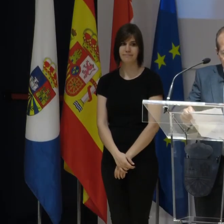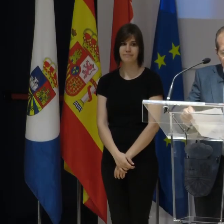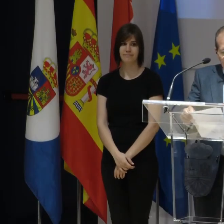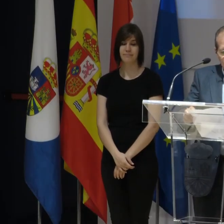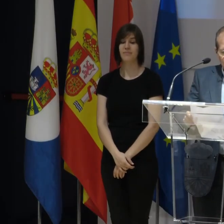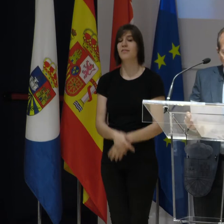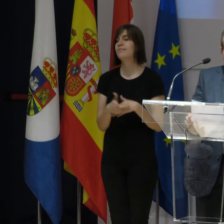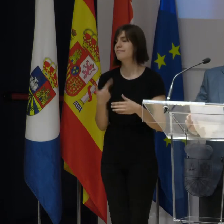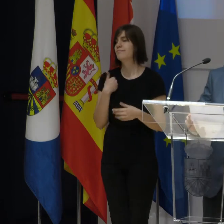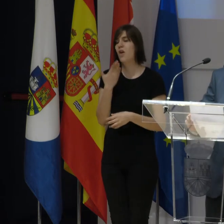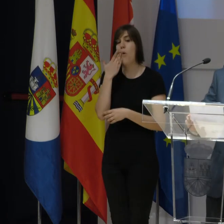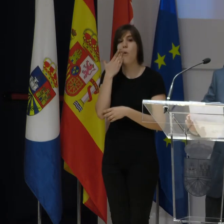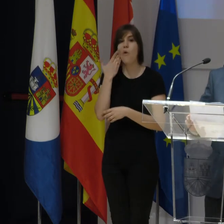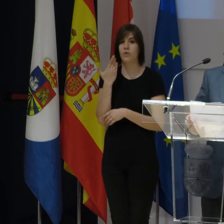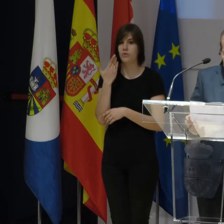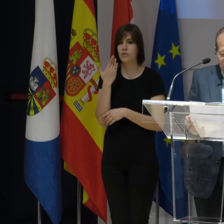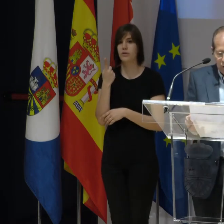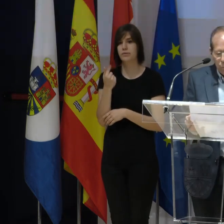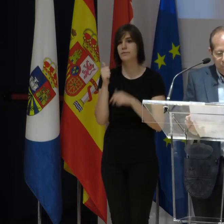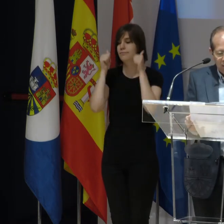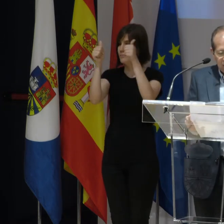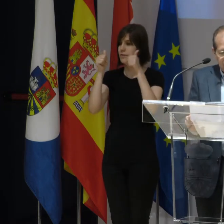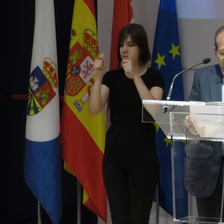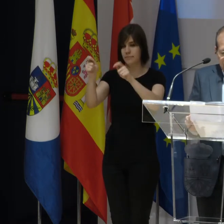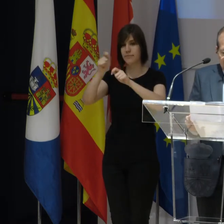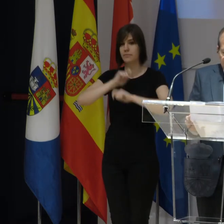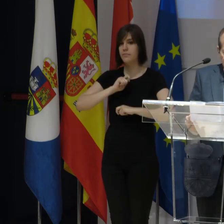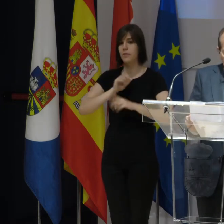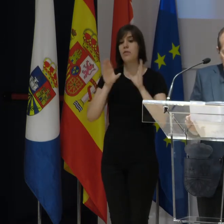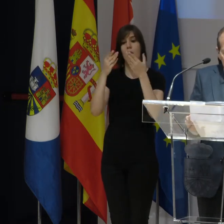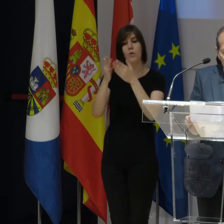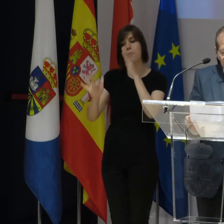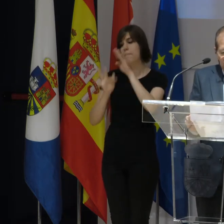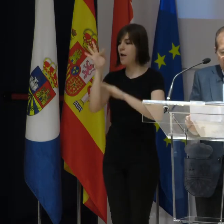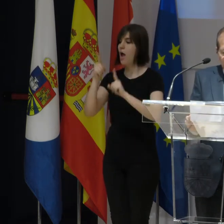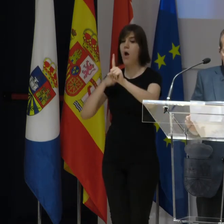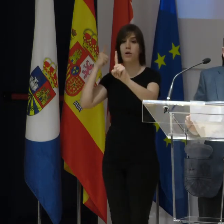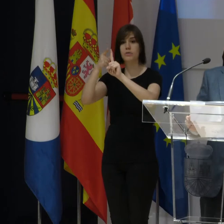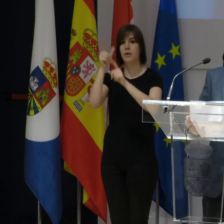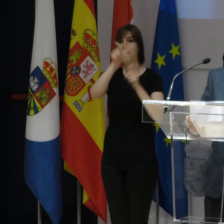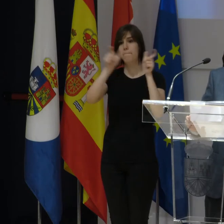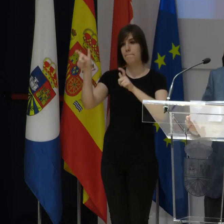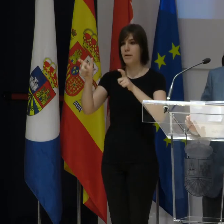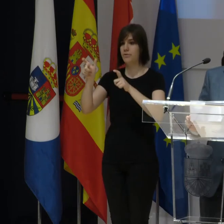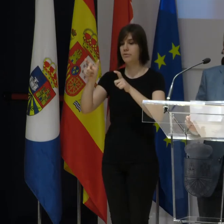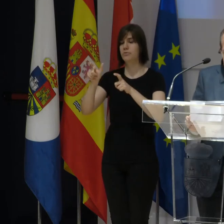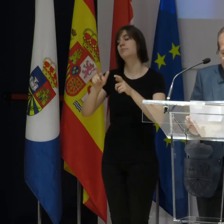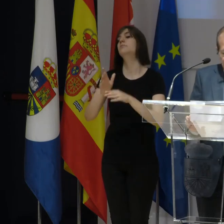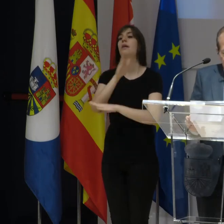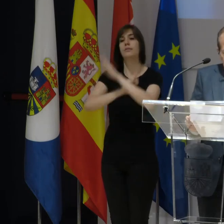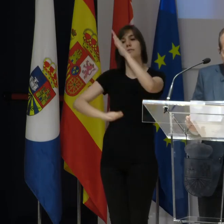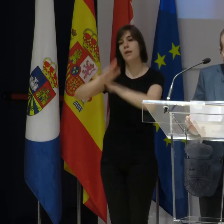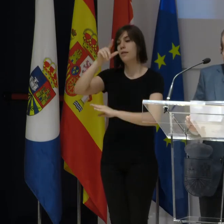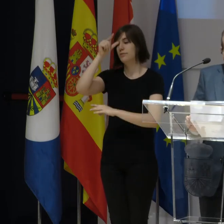Es un orgullo este reconocimiento. El Grupo AMAS tiene como misión apoyar a las personas con discapacidad intelectual